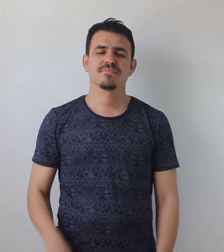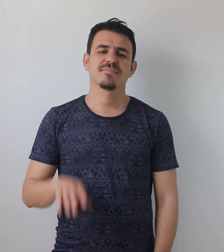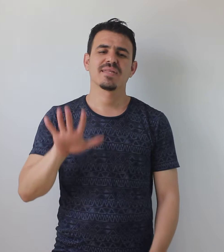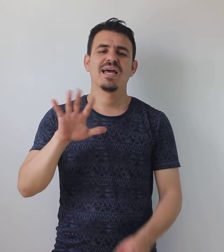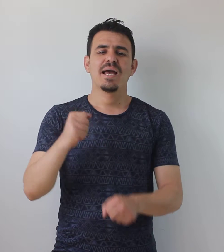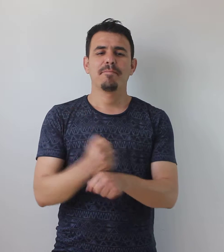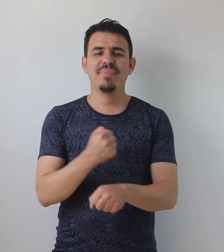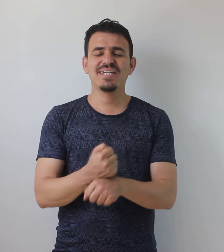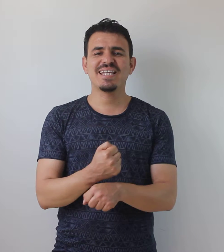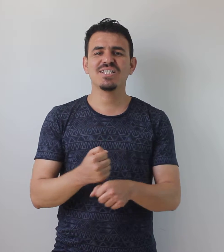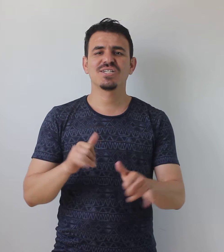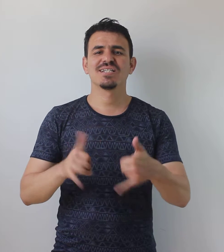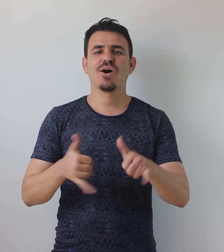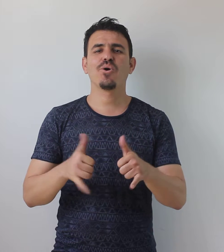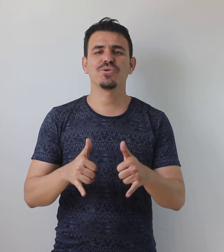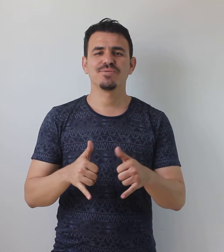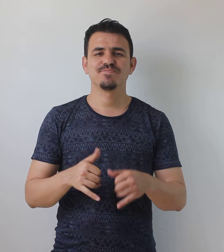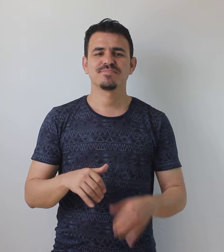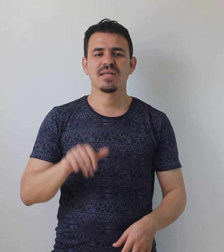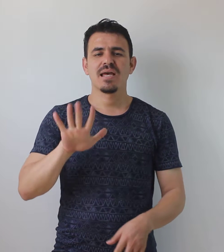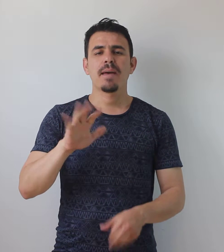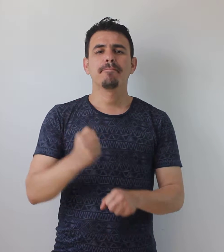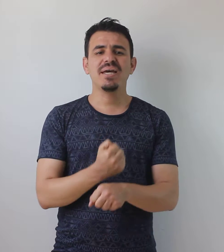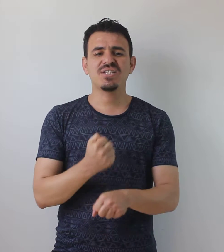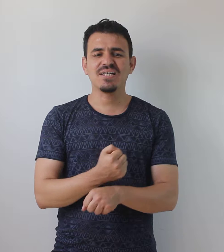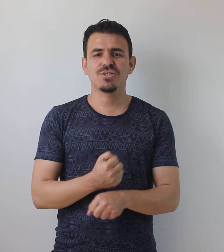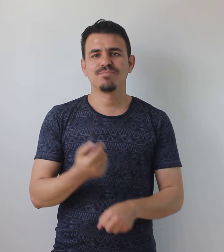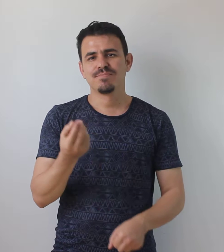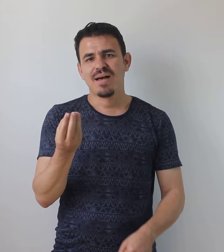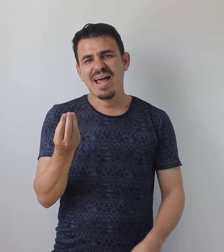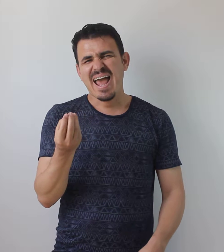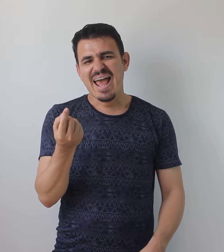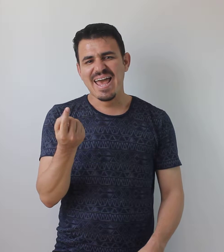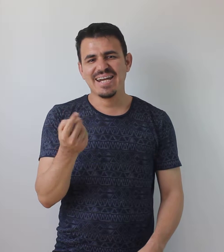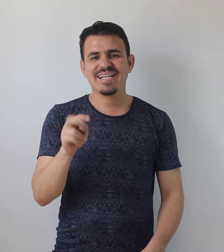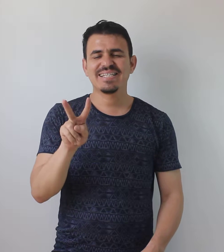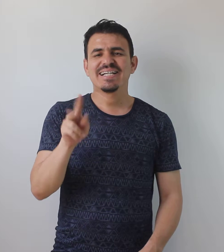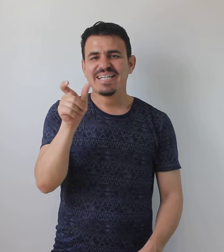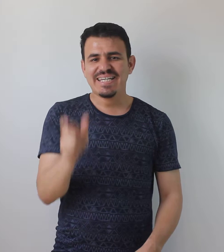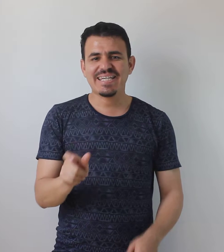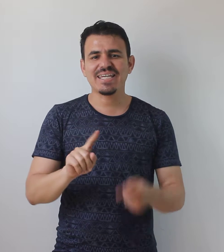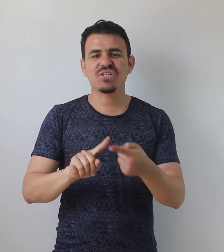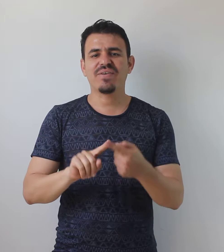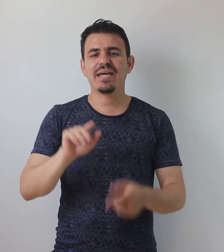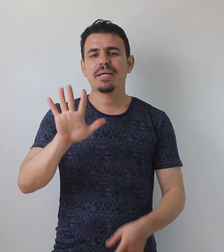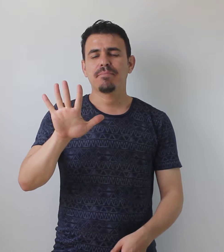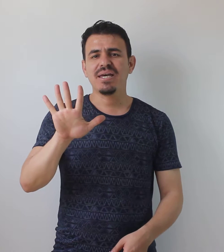Beş Taş Oyunu Beş taş, en az iki kişi ve beş